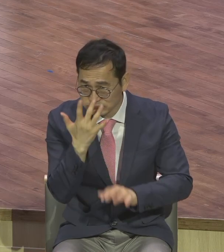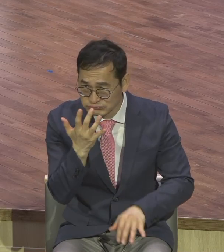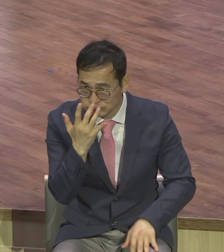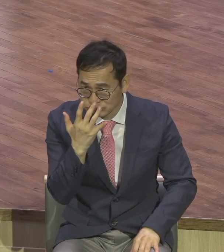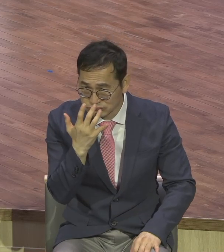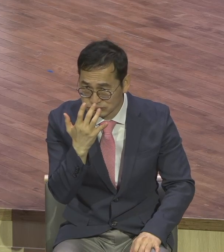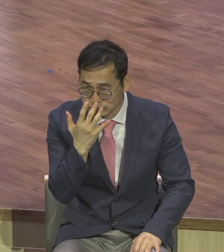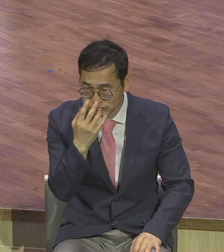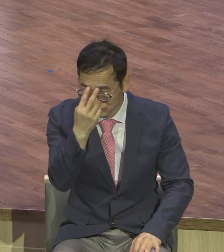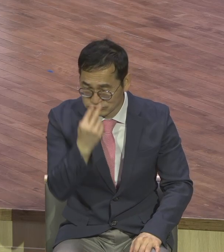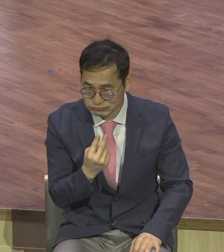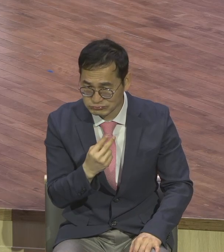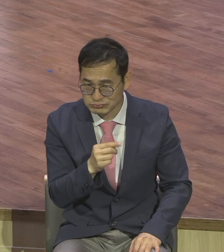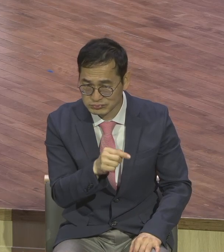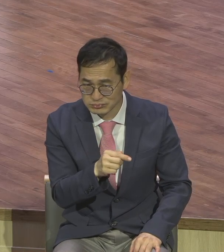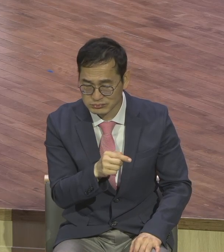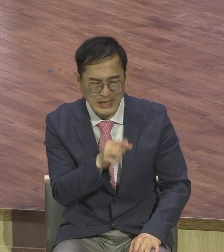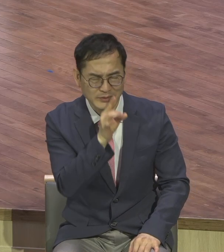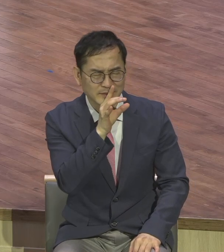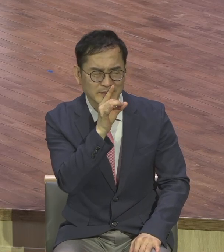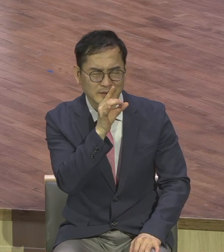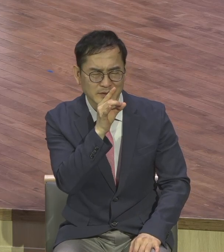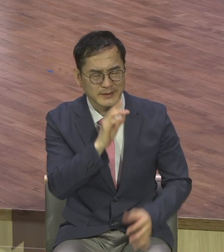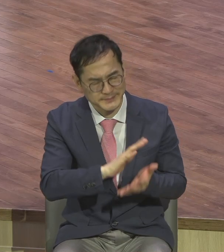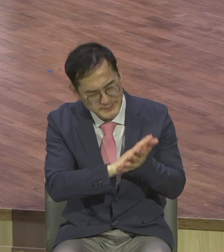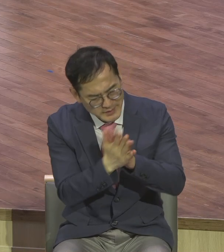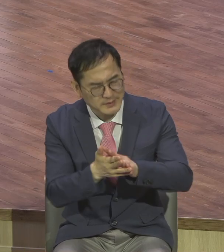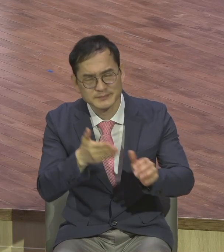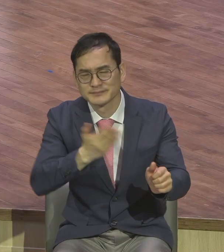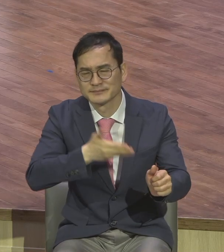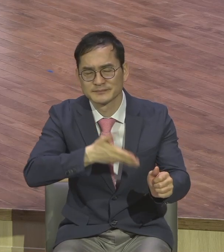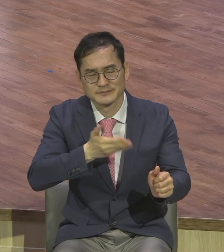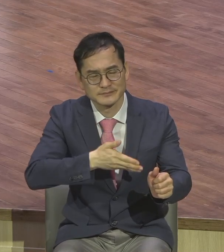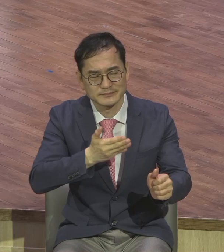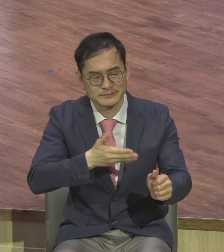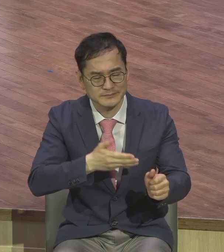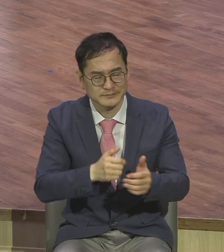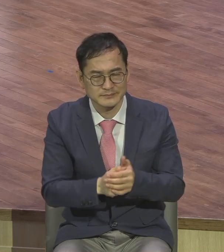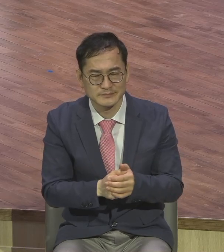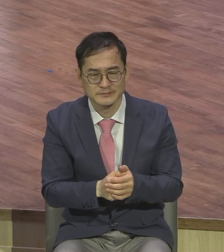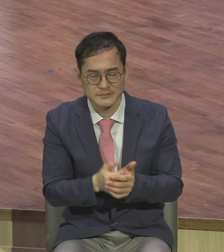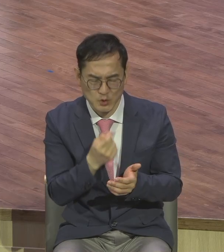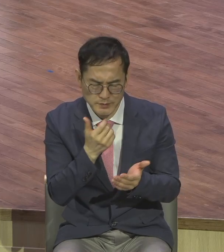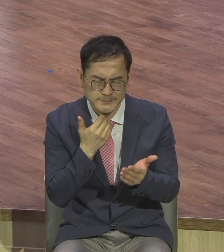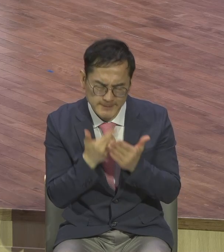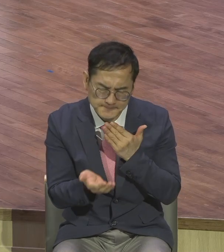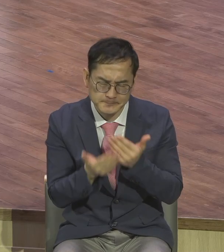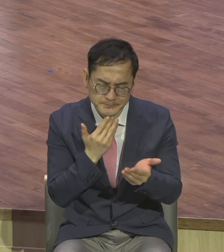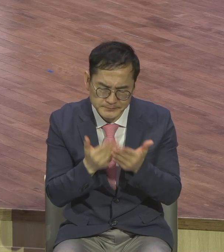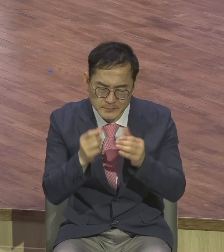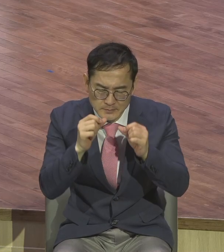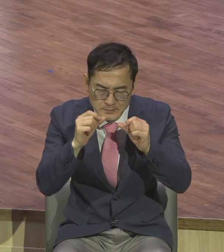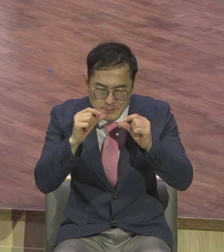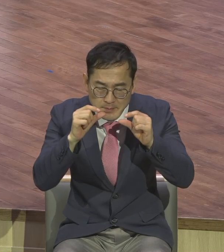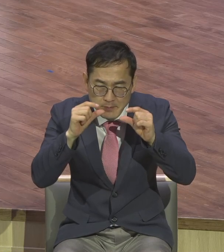성장을 그렇게 체험 좀 해봐라. 날마다 새로우니 날마다